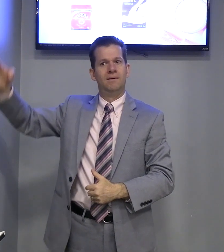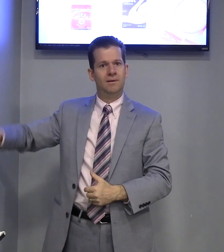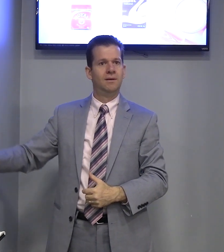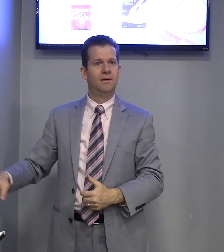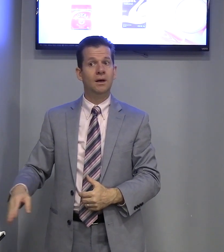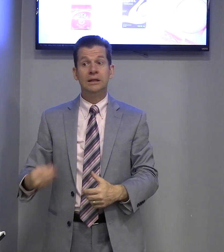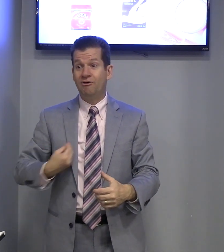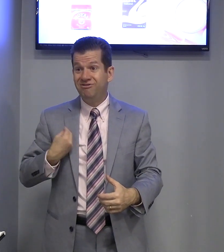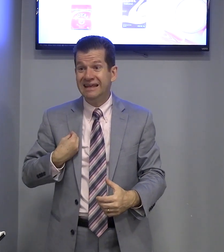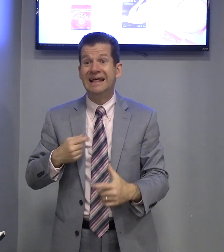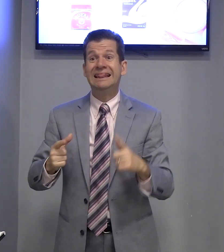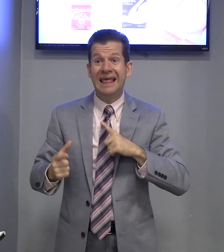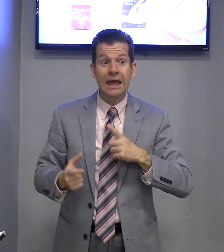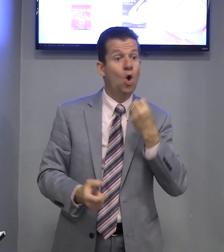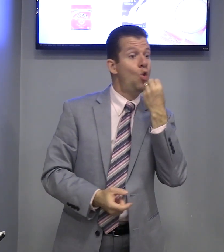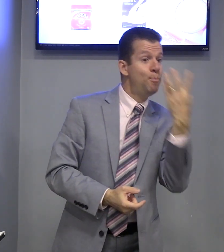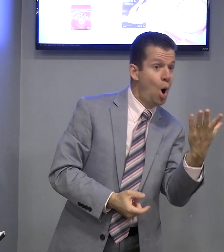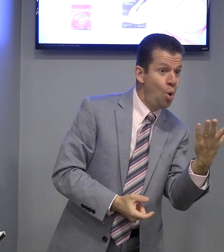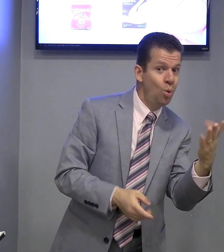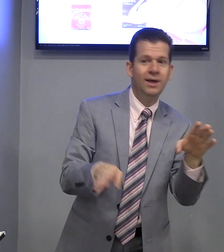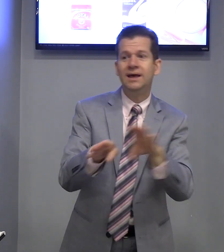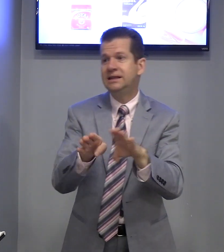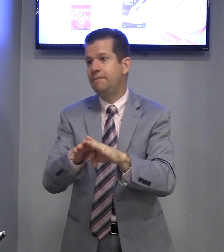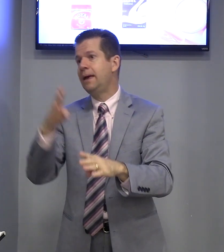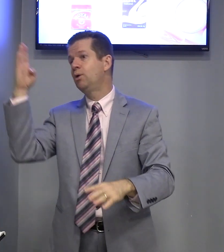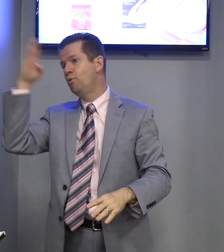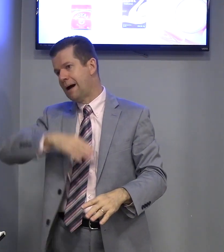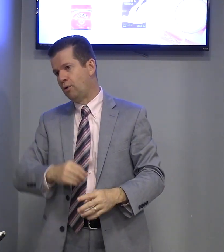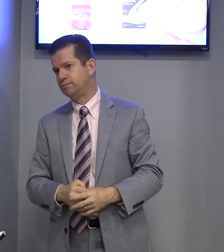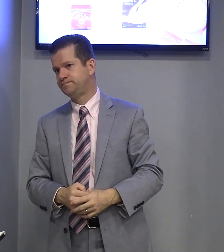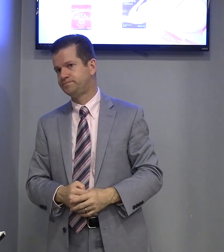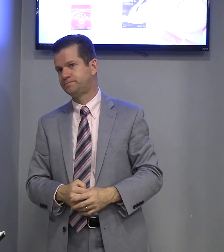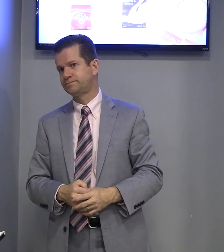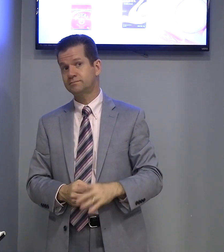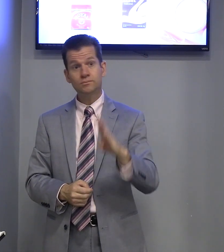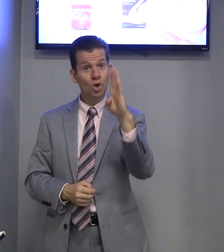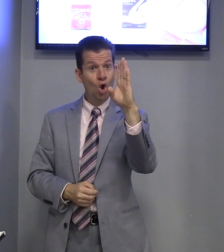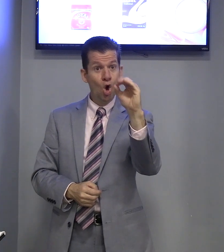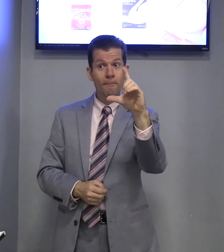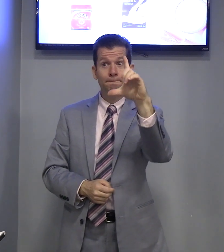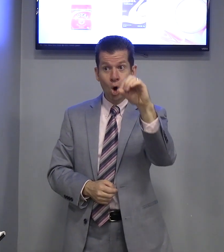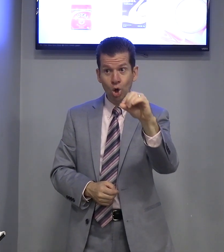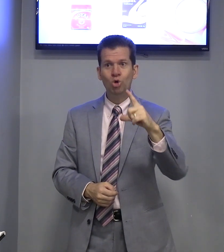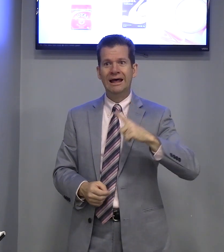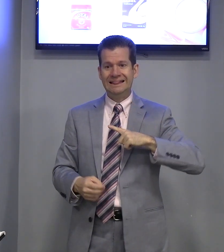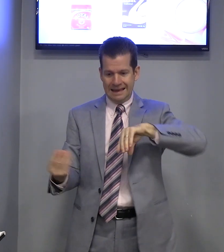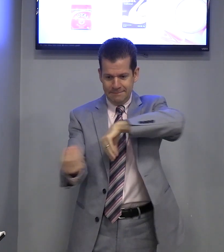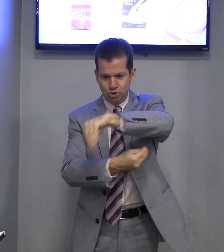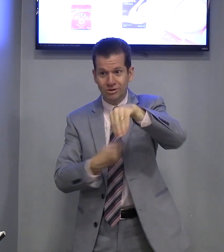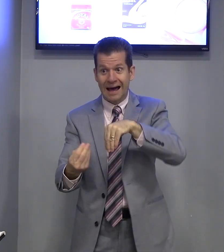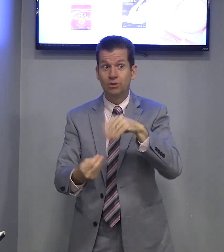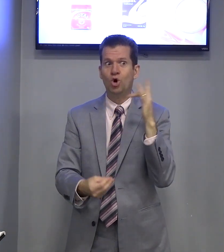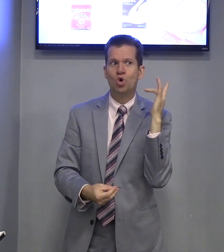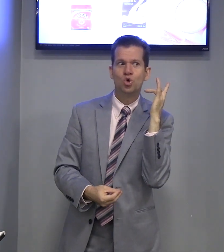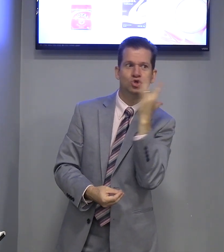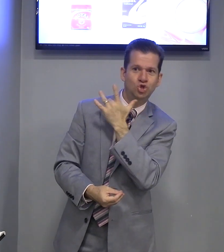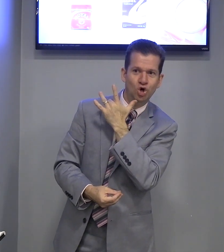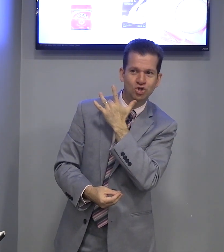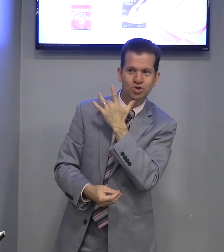Então, vida tem bom e também mal. Bolo tem misturado. Gostoso.